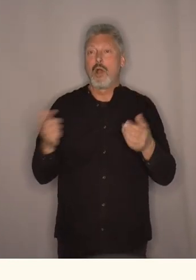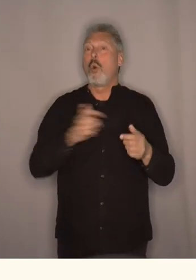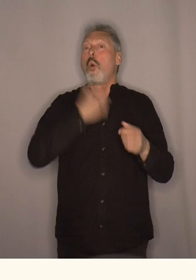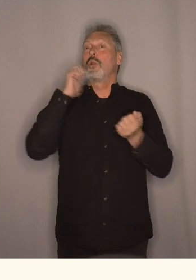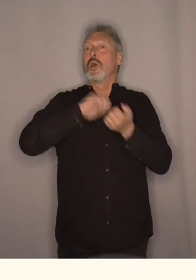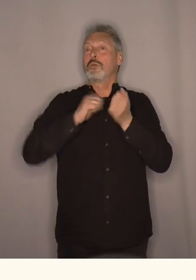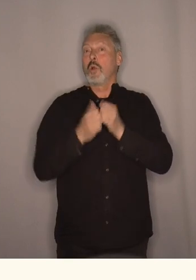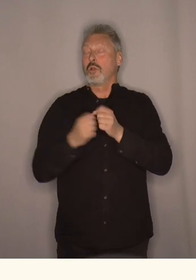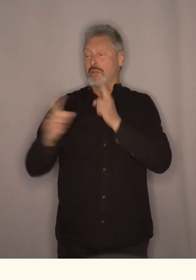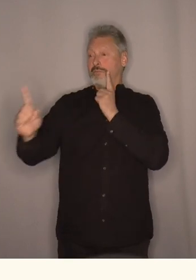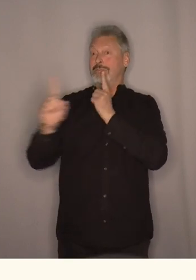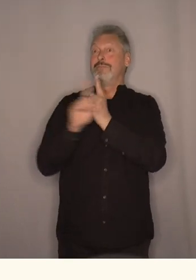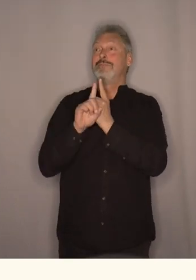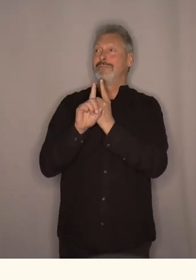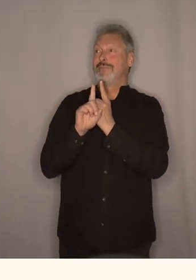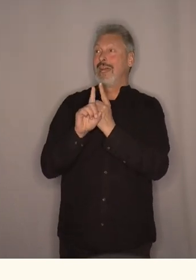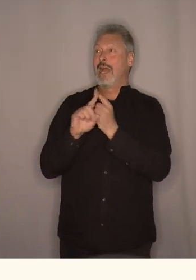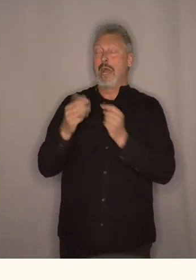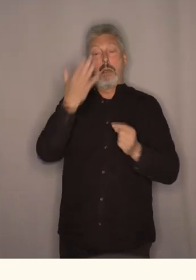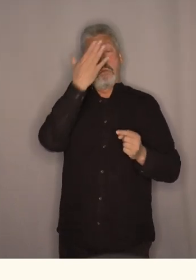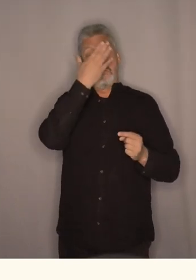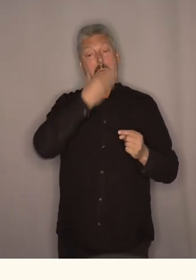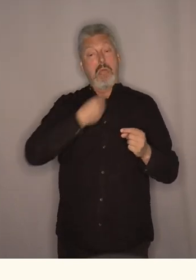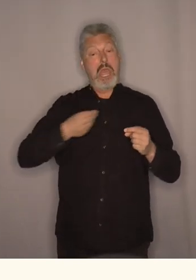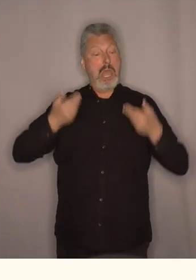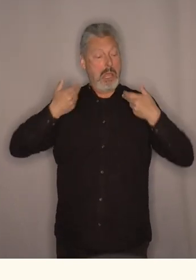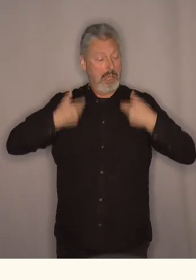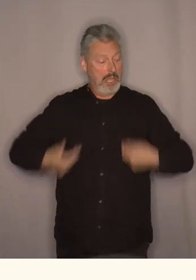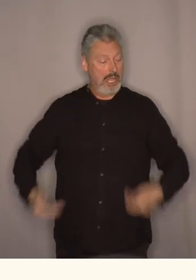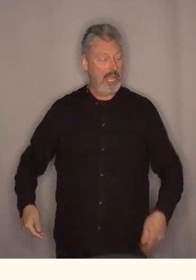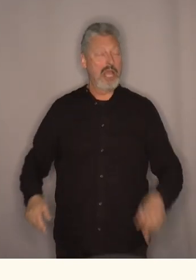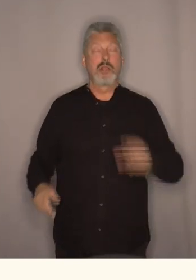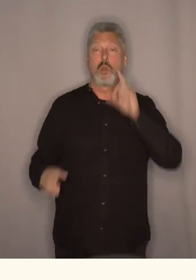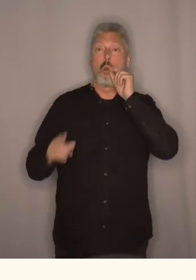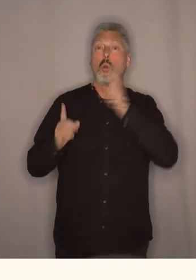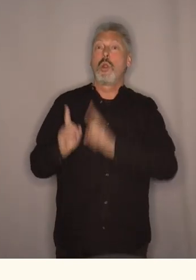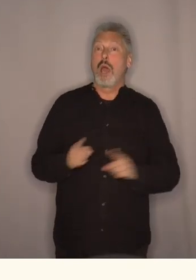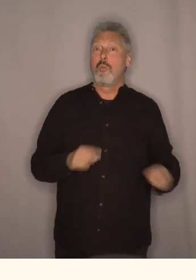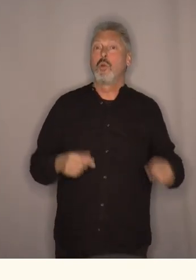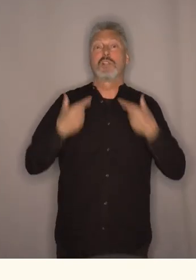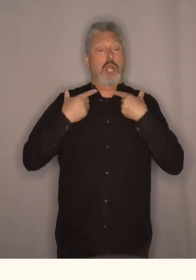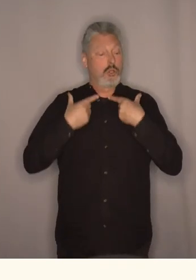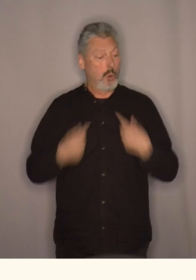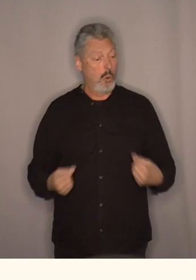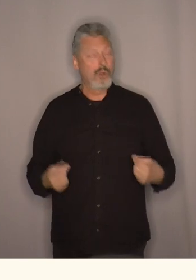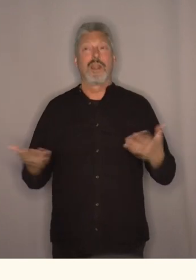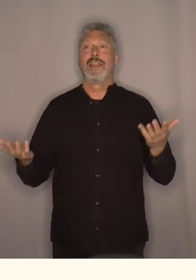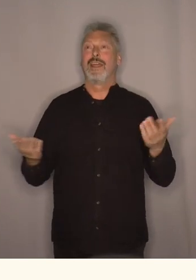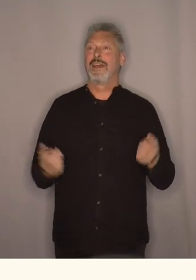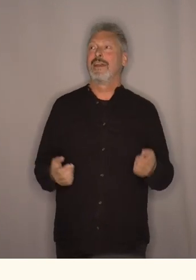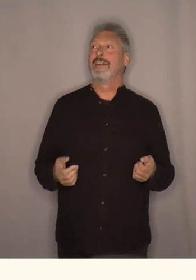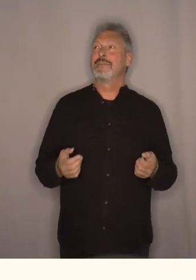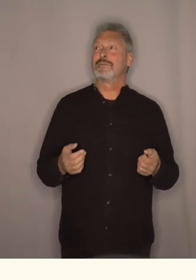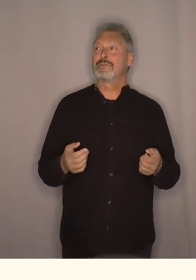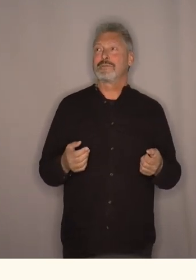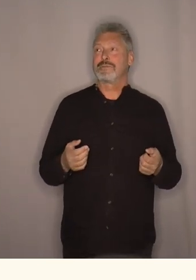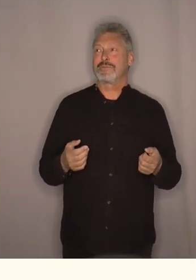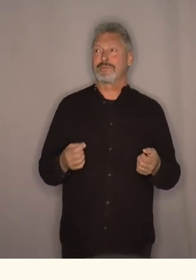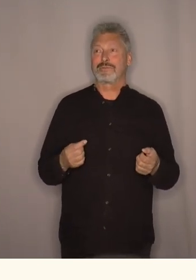Ungdomspolitikerne som møter oss, de er pentkledd. De går med dogrebukser, skjorte. Og de